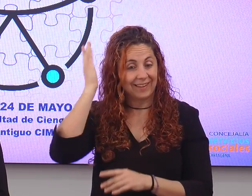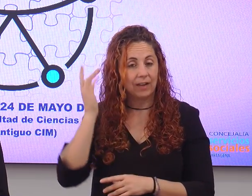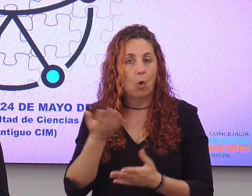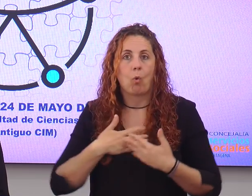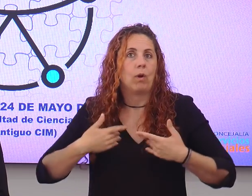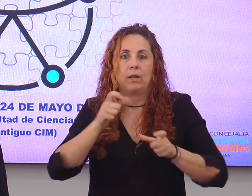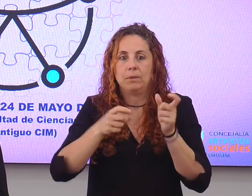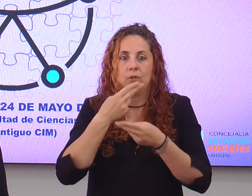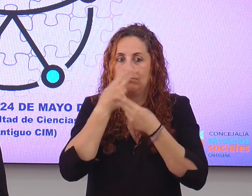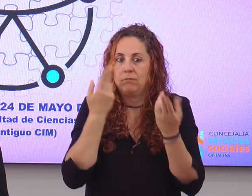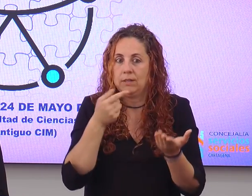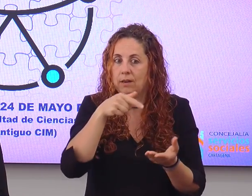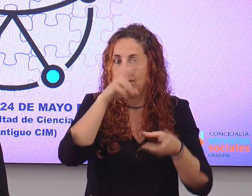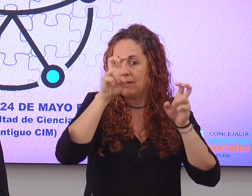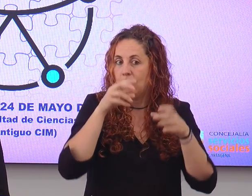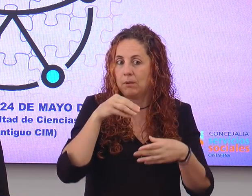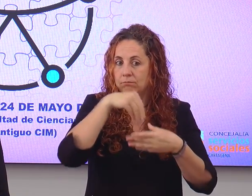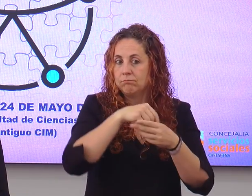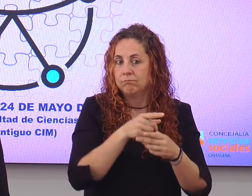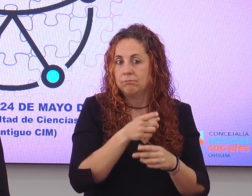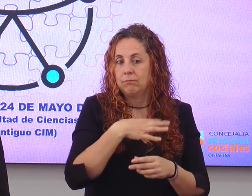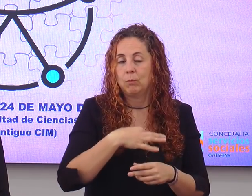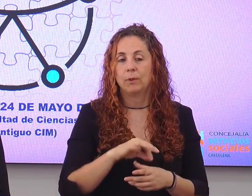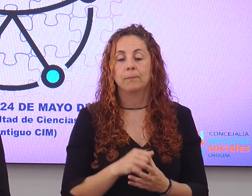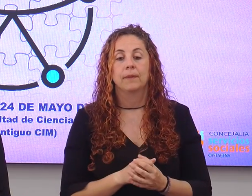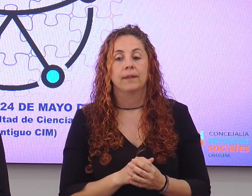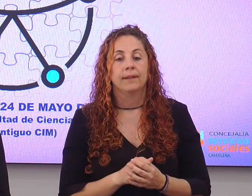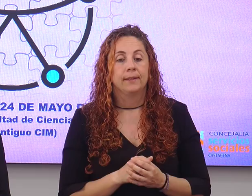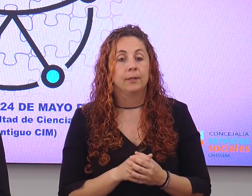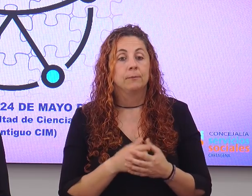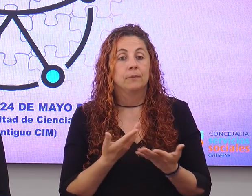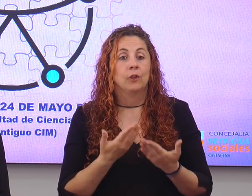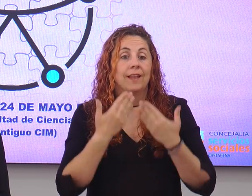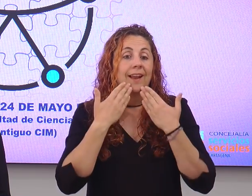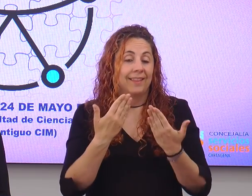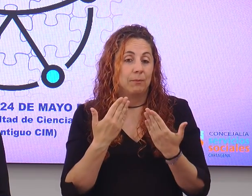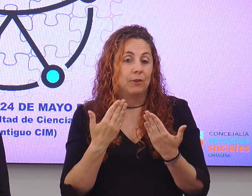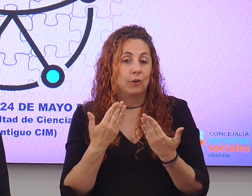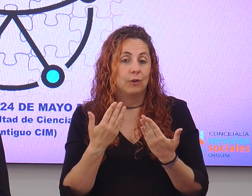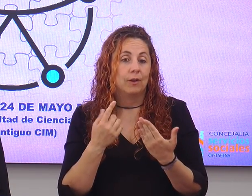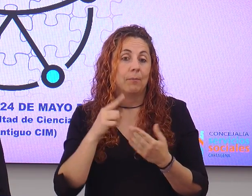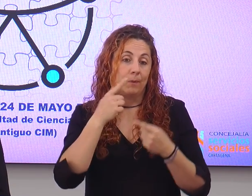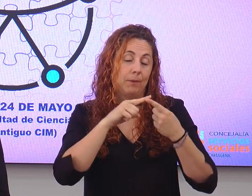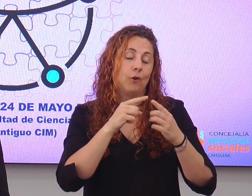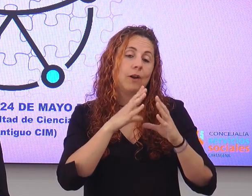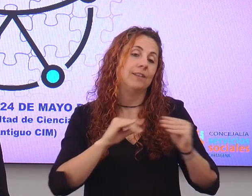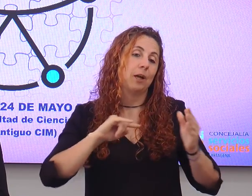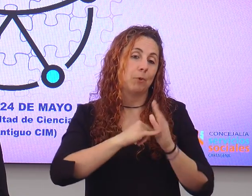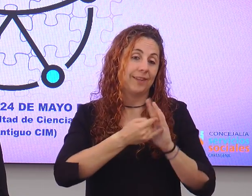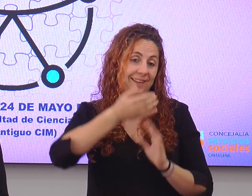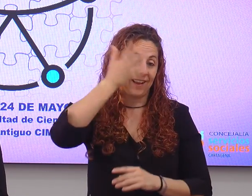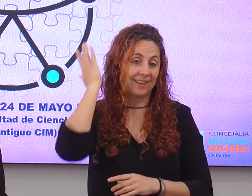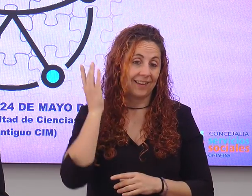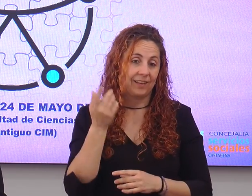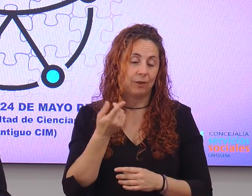persona interesada en este tema. Por lo tanto, los agradecimientos, pues, en primer lugar, a la Universidad Politécnica de